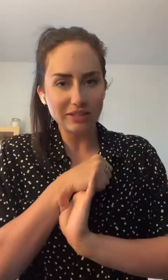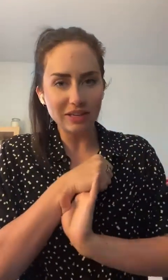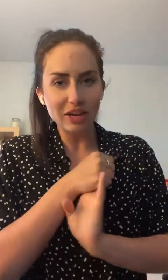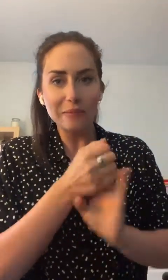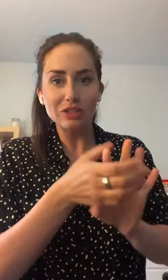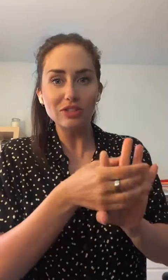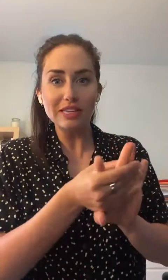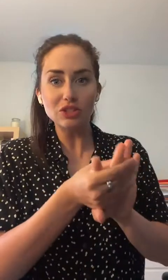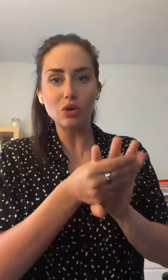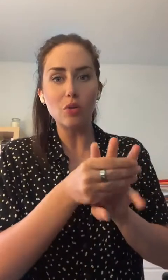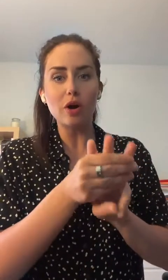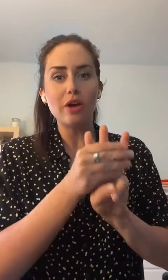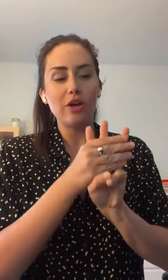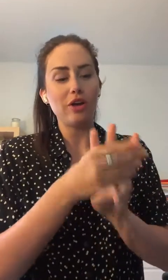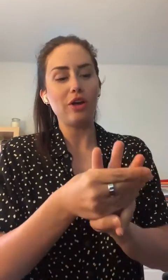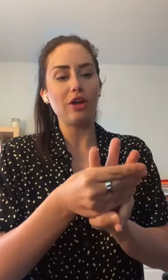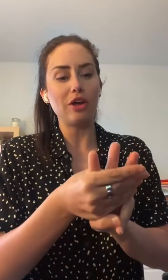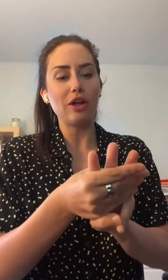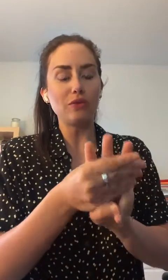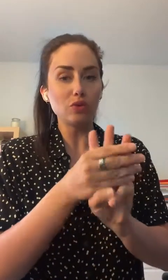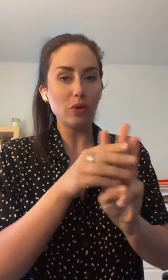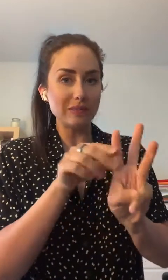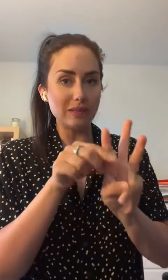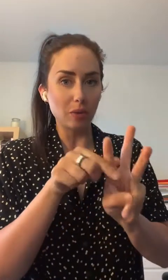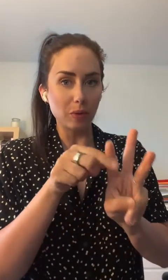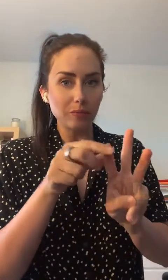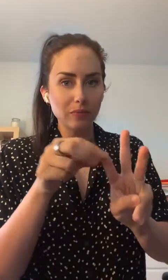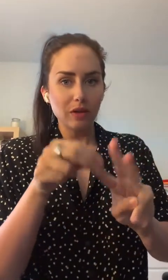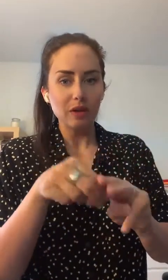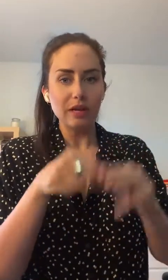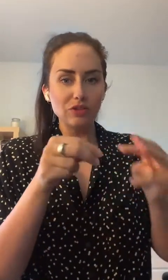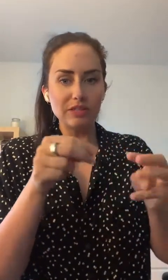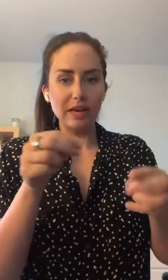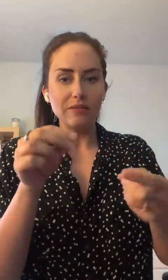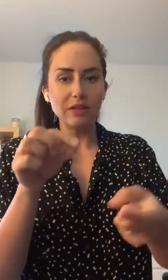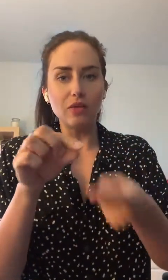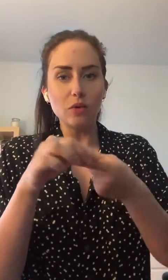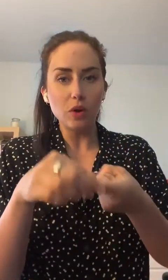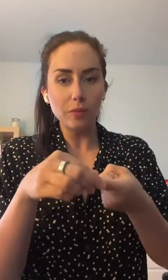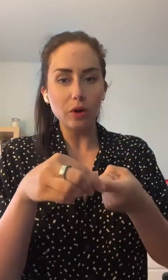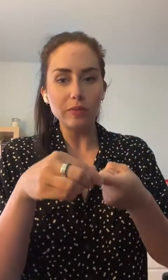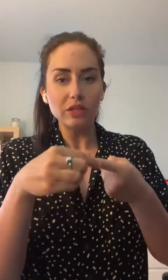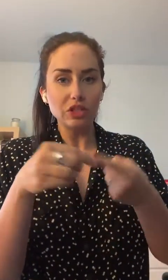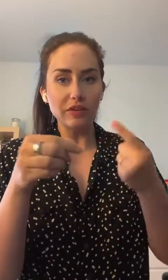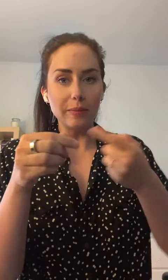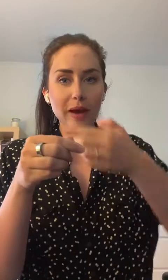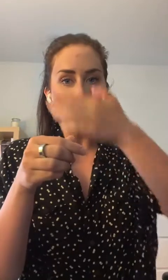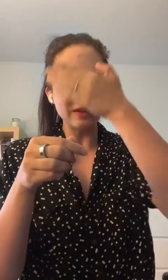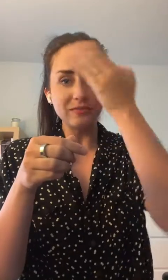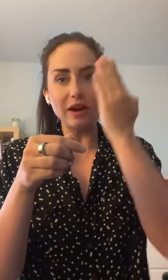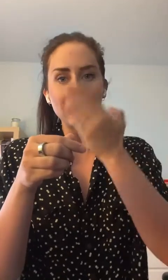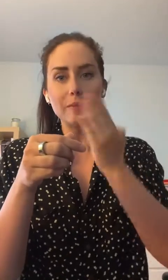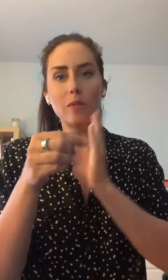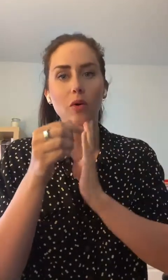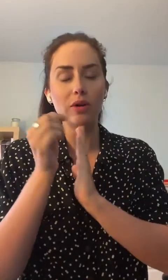que j'exagère. Mais, j'utilise trois... Dans le fond, trois petits tampons réduisables. Fait dans le fond, le premier, je vais vraiment aller faire mon